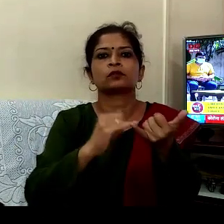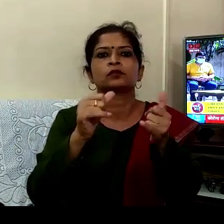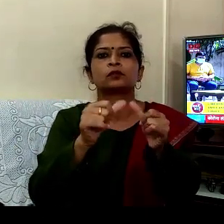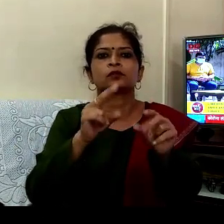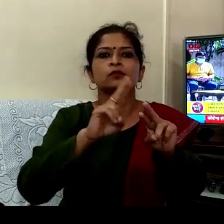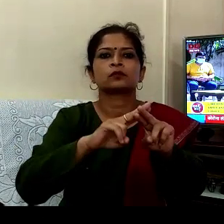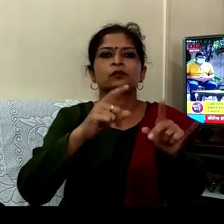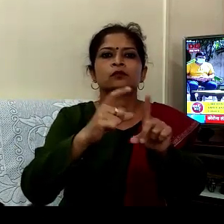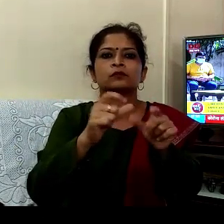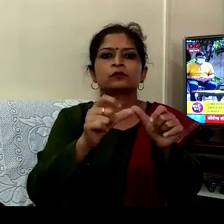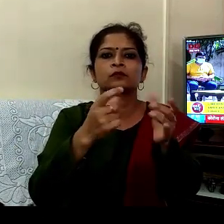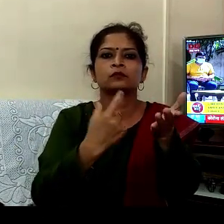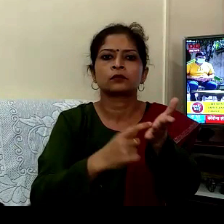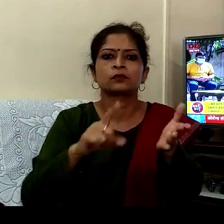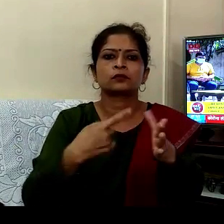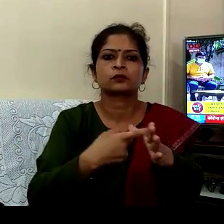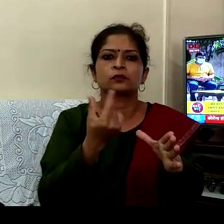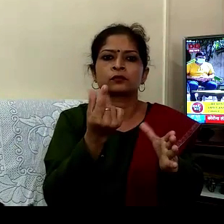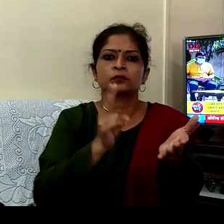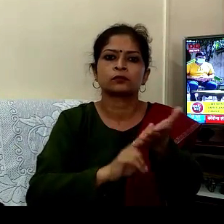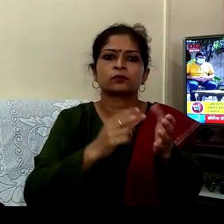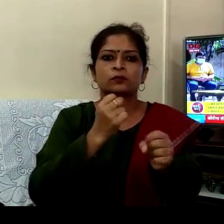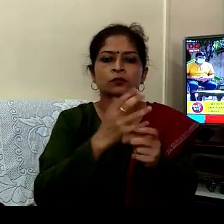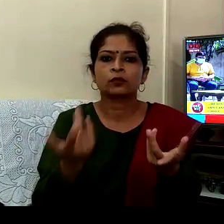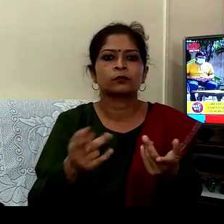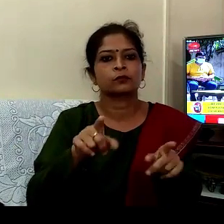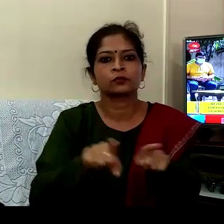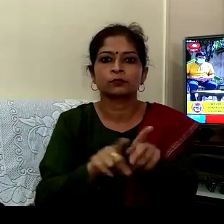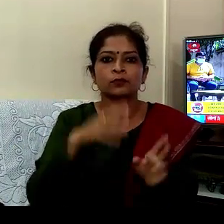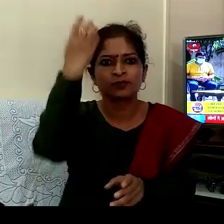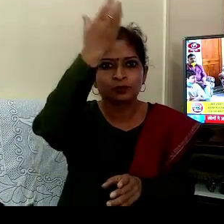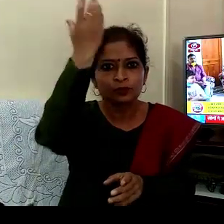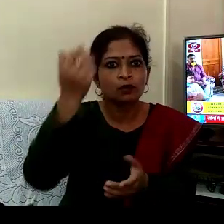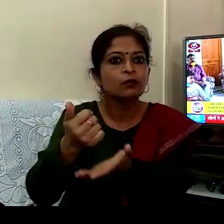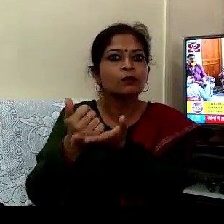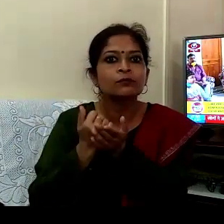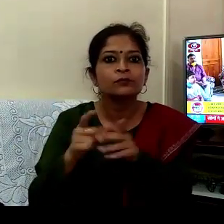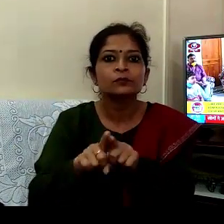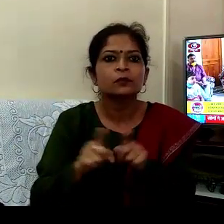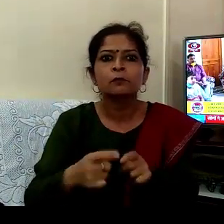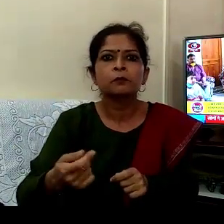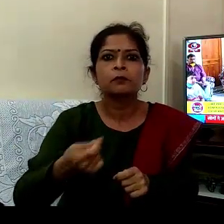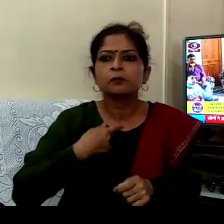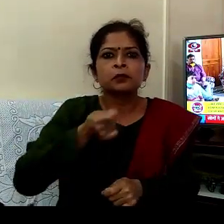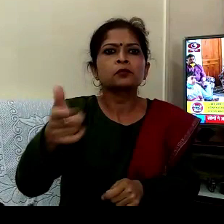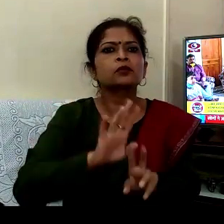نے بیجا انہوں نے دو ہم کوئی چارج نہیں کیا انکی بڑی بہربانی آگرے کے ڈاکٹرز کی اگرے